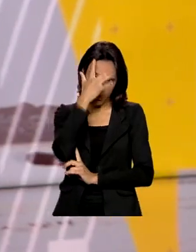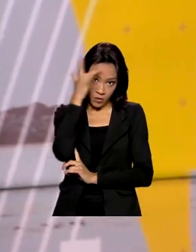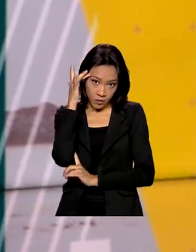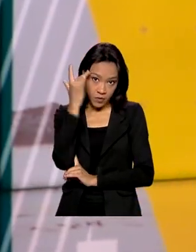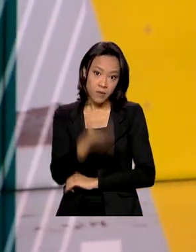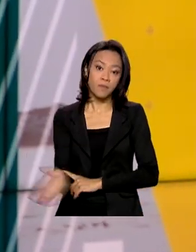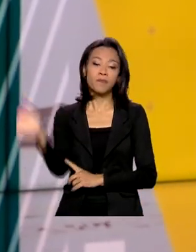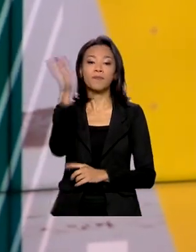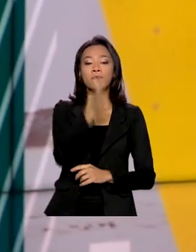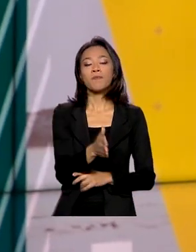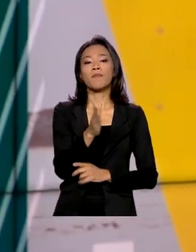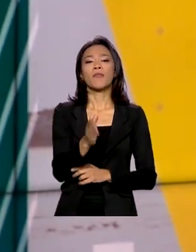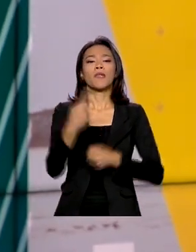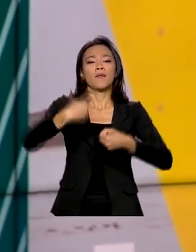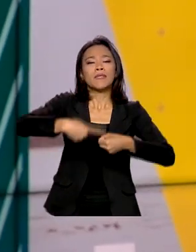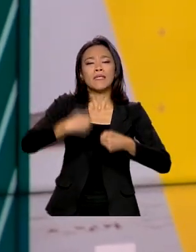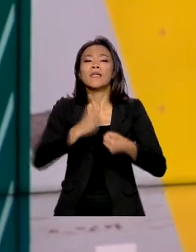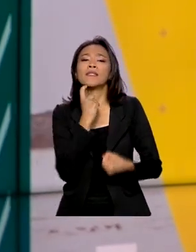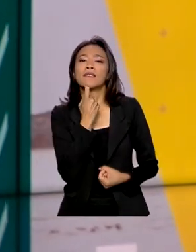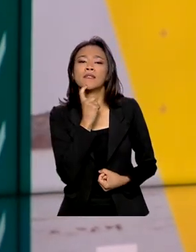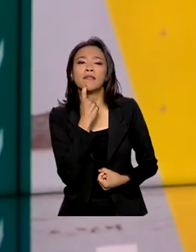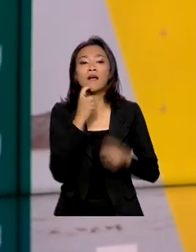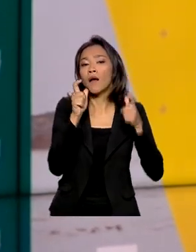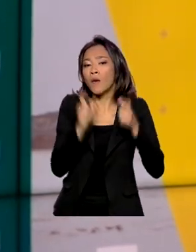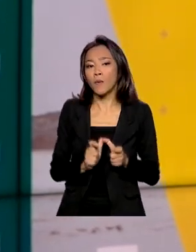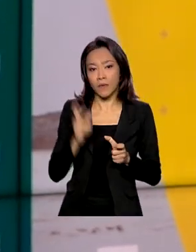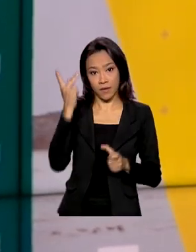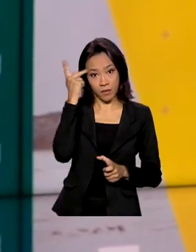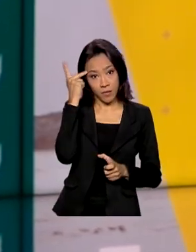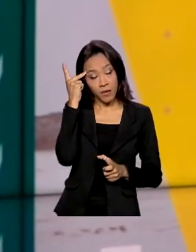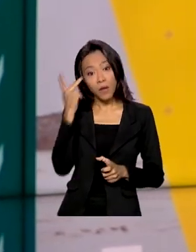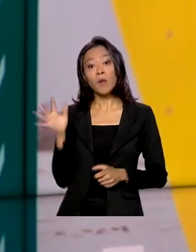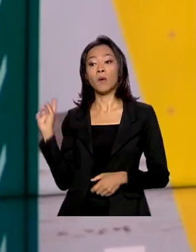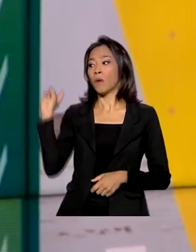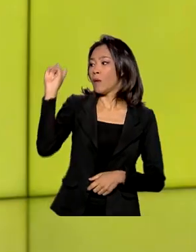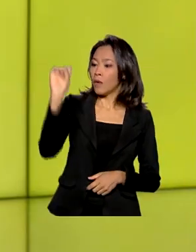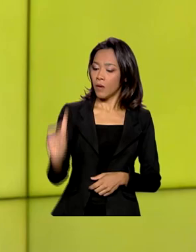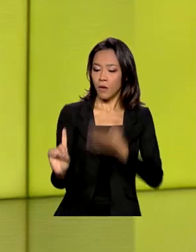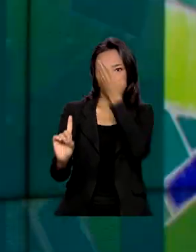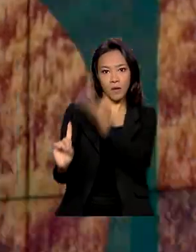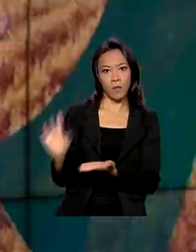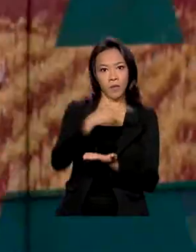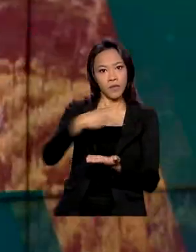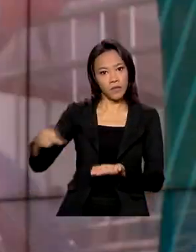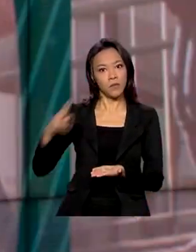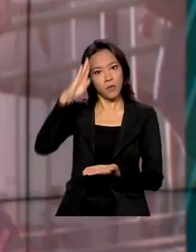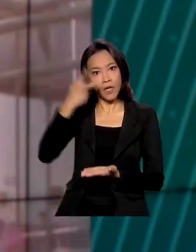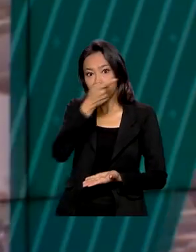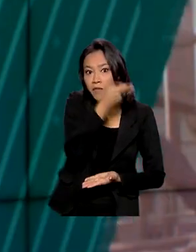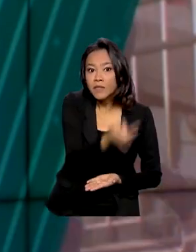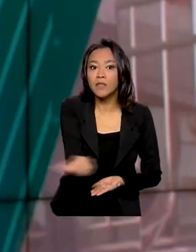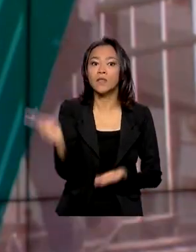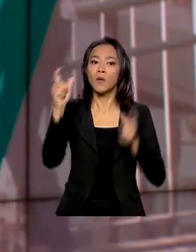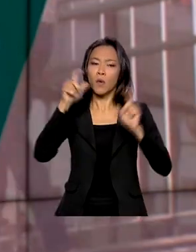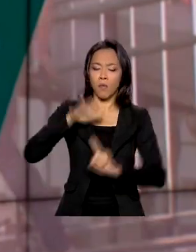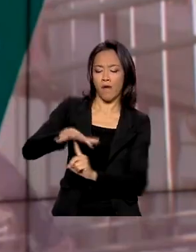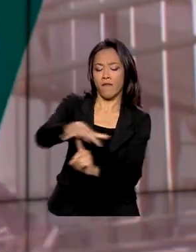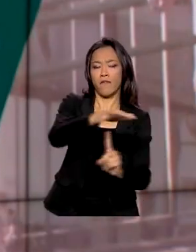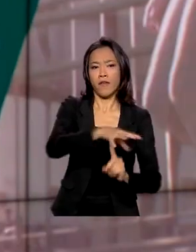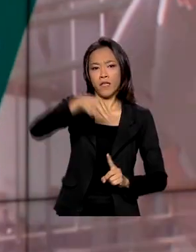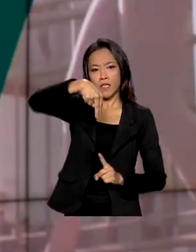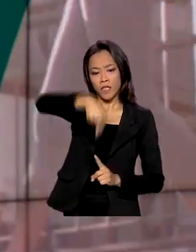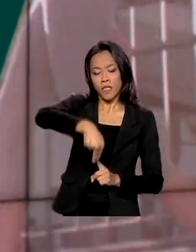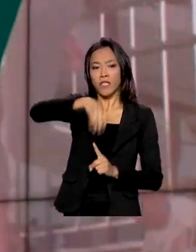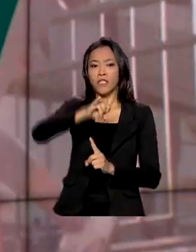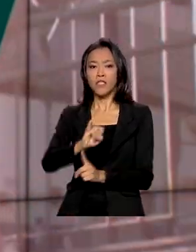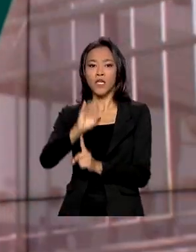Em Campinas, no interior de São Paulo, o presidente Jair Bolsonaro visitou a primeira feira brasileira de Nióbio e inaugurou